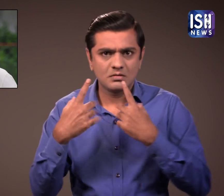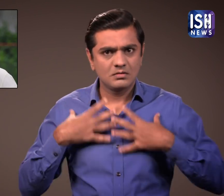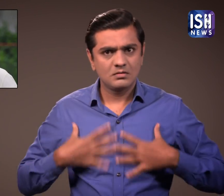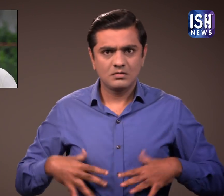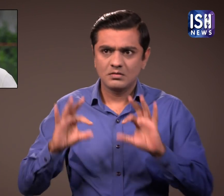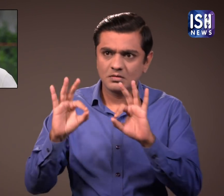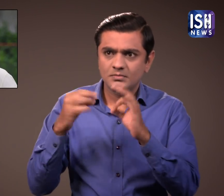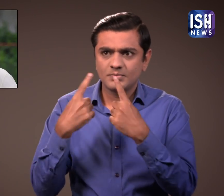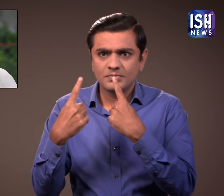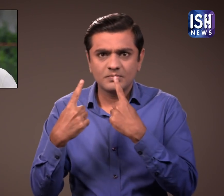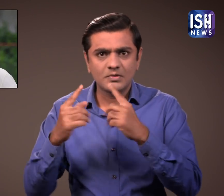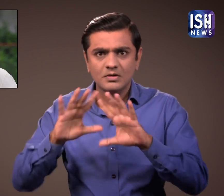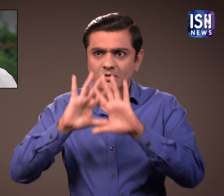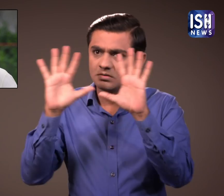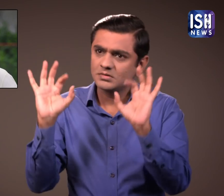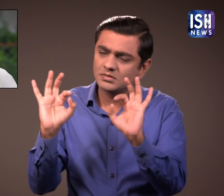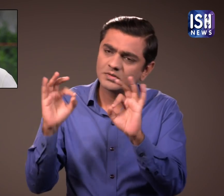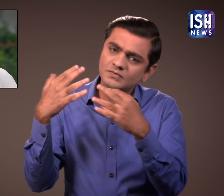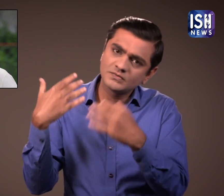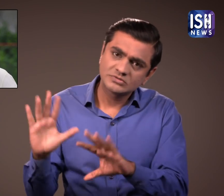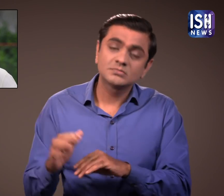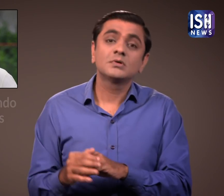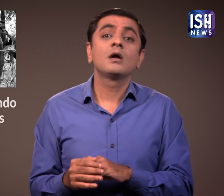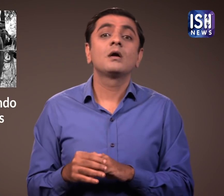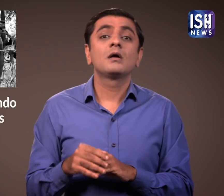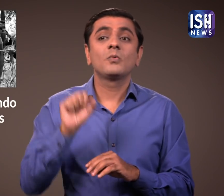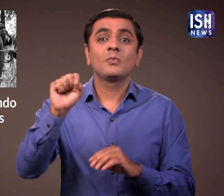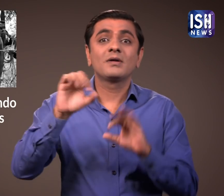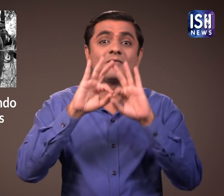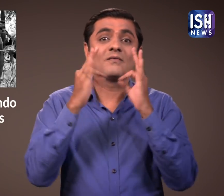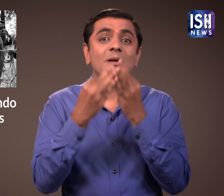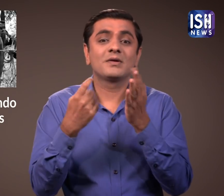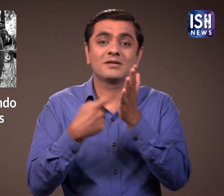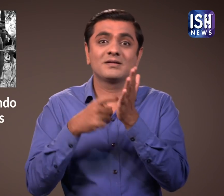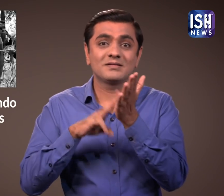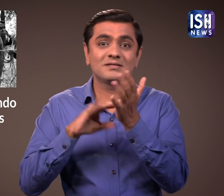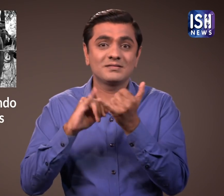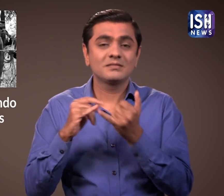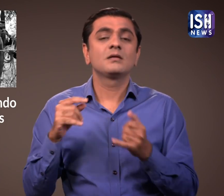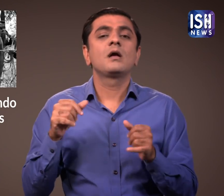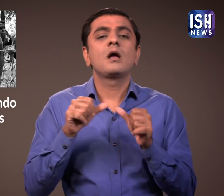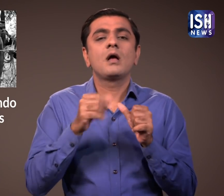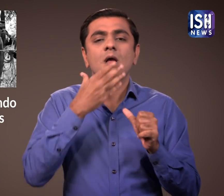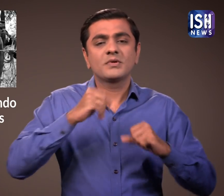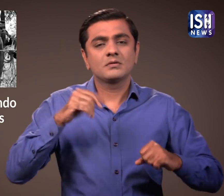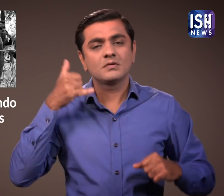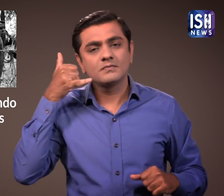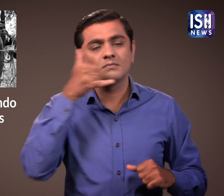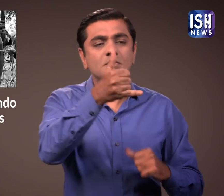उसके स्वास्त के बारे में पूछ ताच की अमिच्छा ने जवान के परिवार से भी बात की।